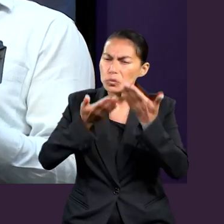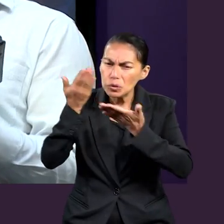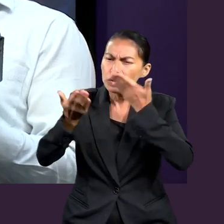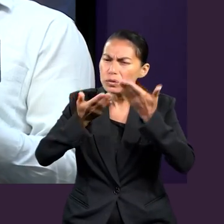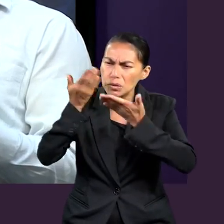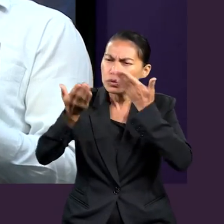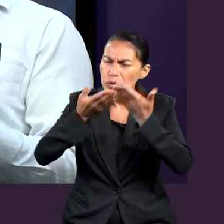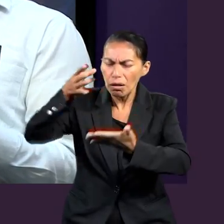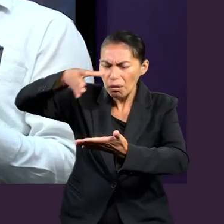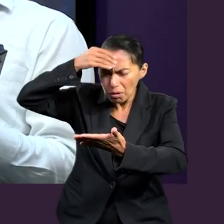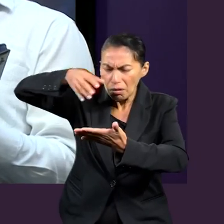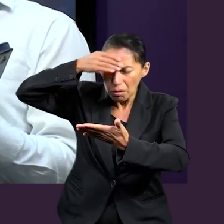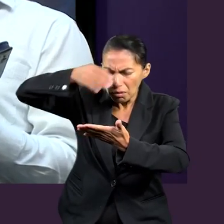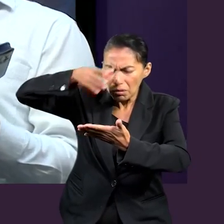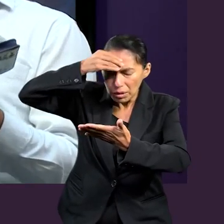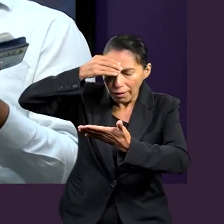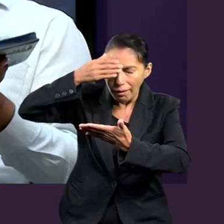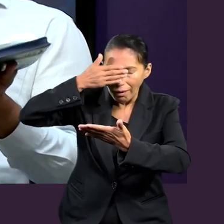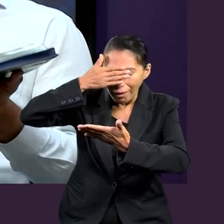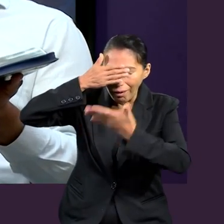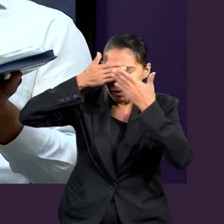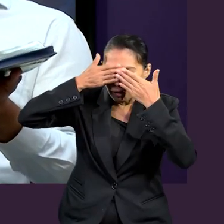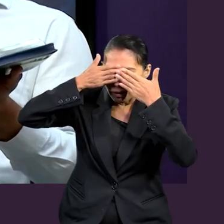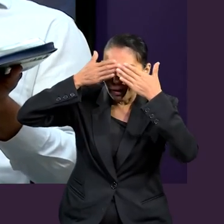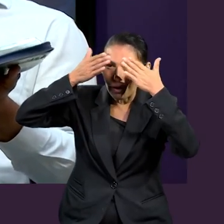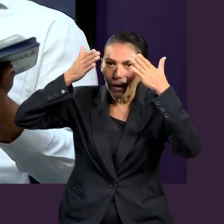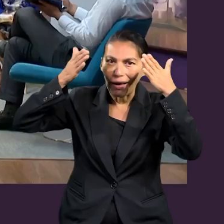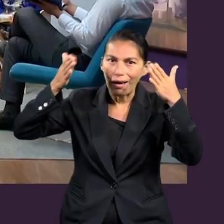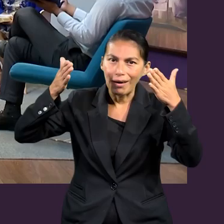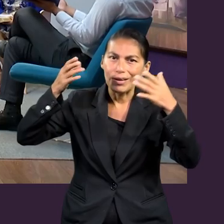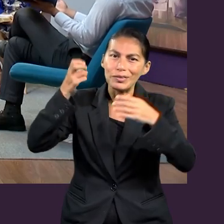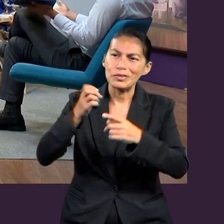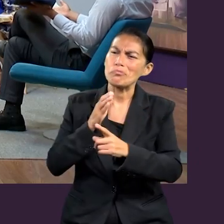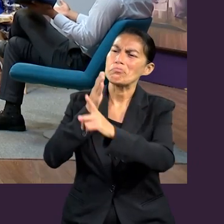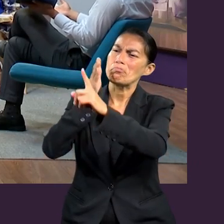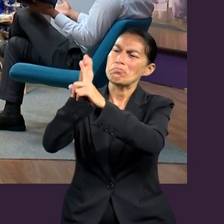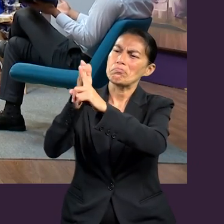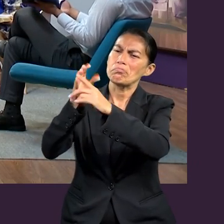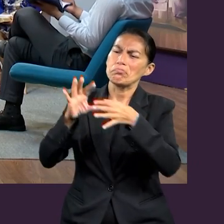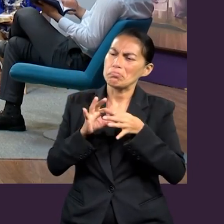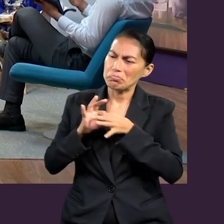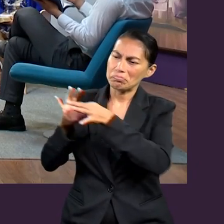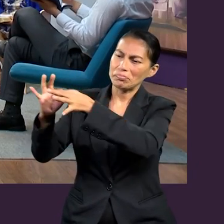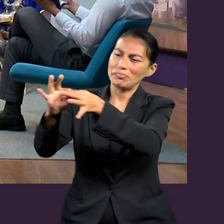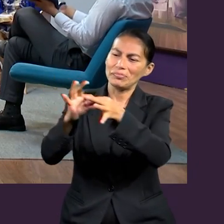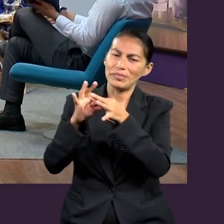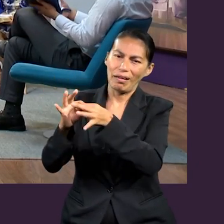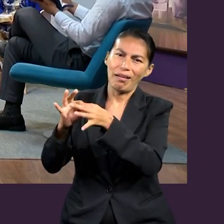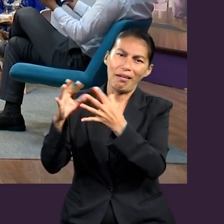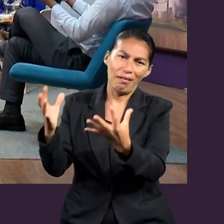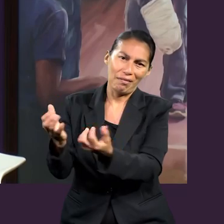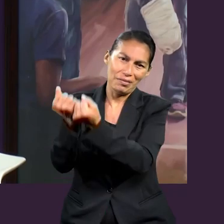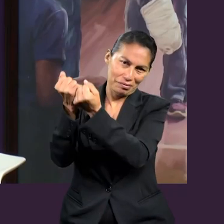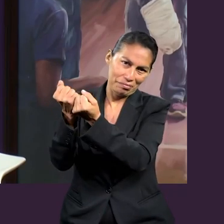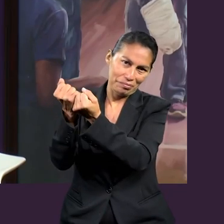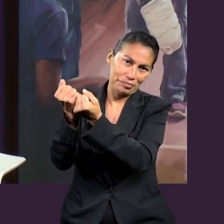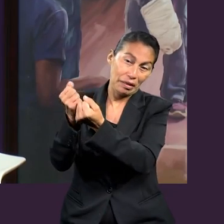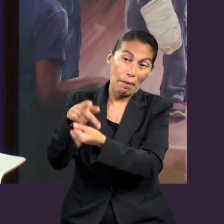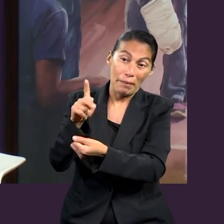esa reflexión teológica, no tenemos misión, no tenemos unidad y tampoco experimentamos la salvación. Porque